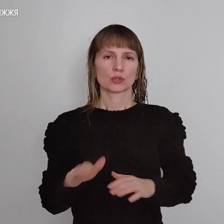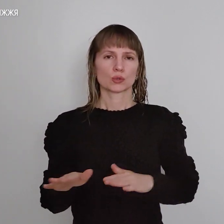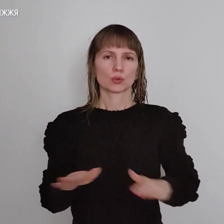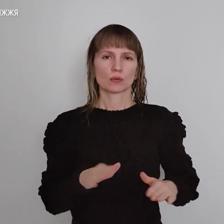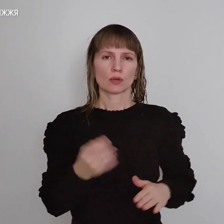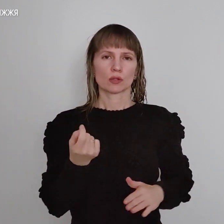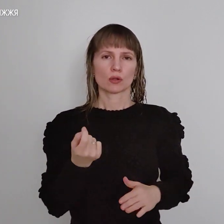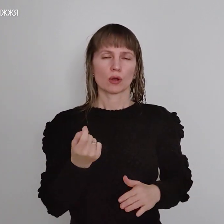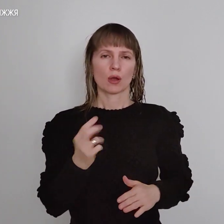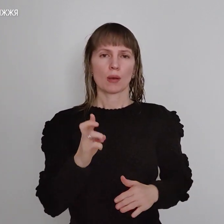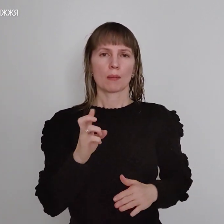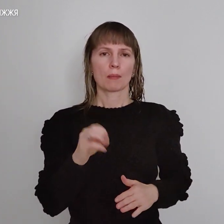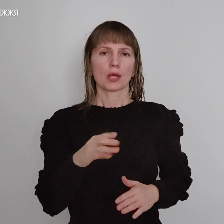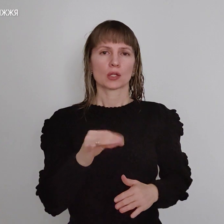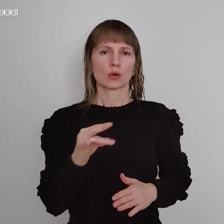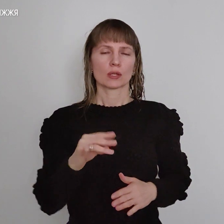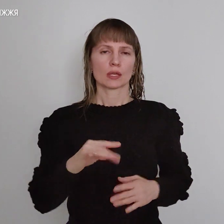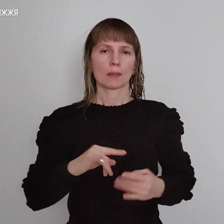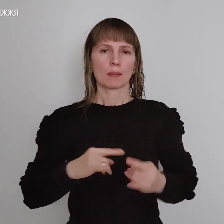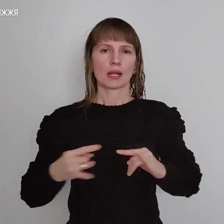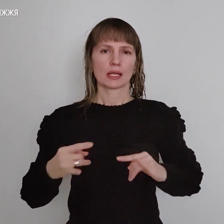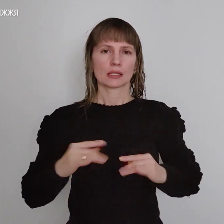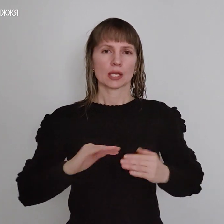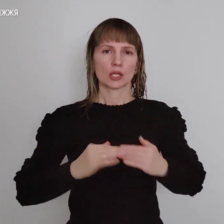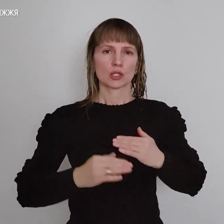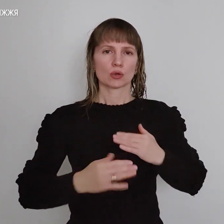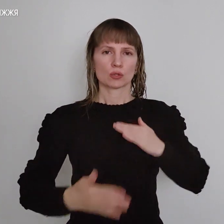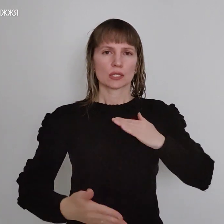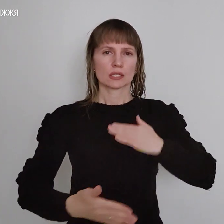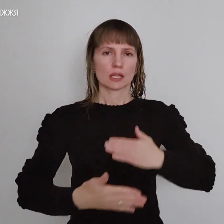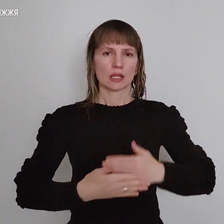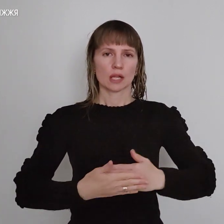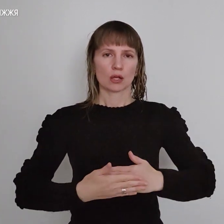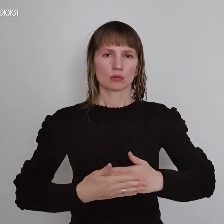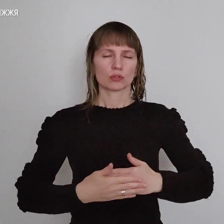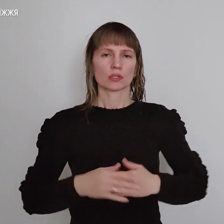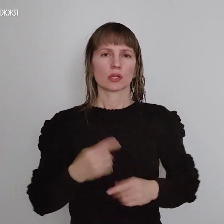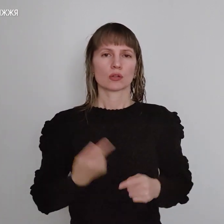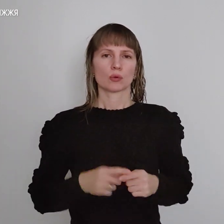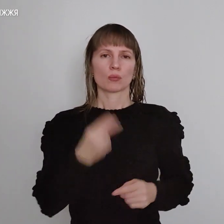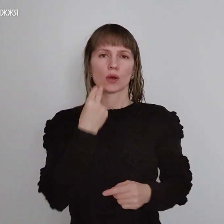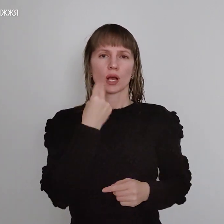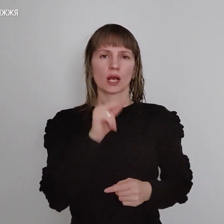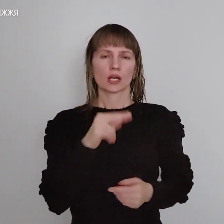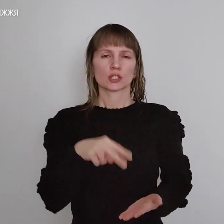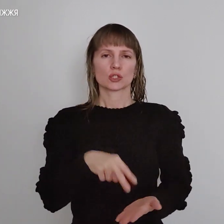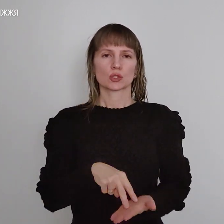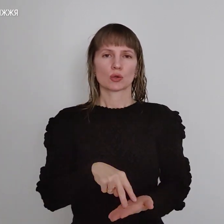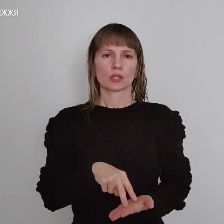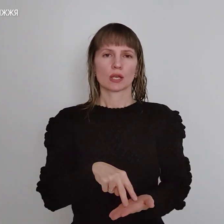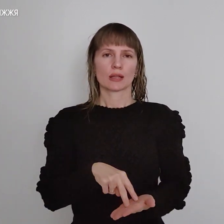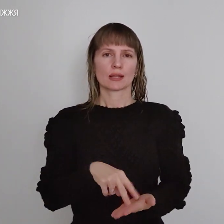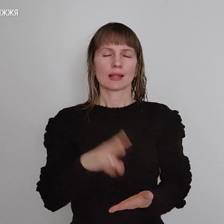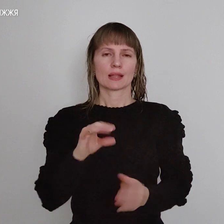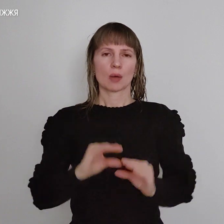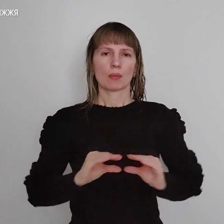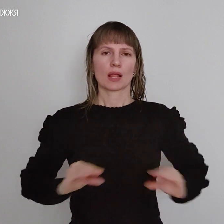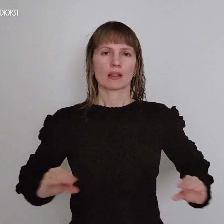бетонні плити, і сходи складаються, картвою будинку. Тому краще стояти на платформі якісь.